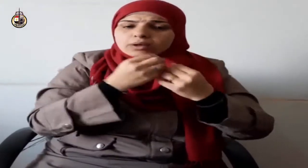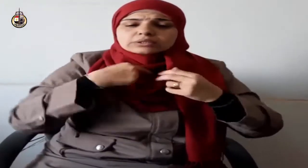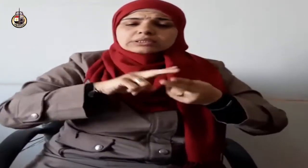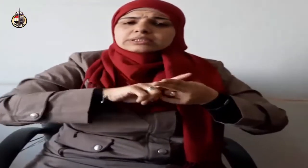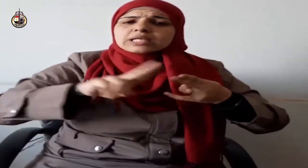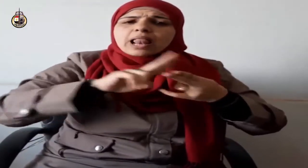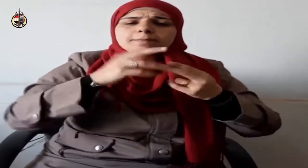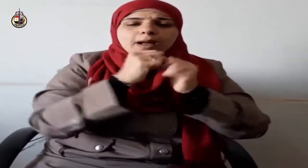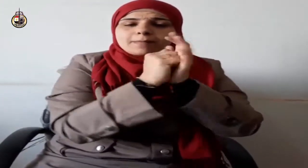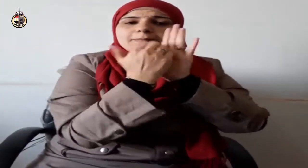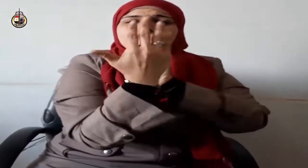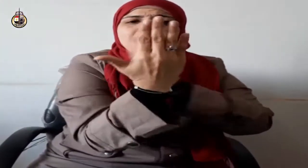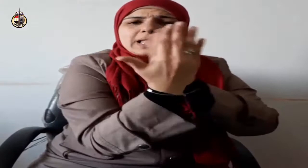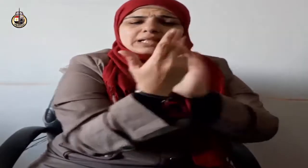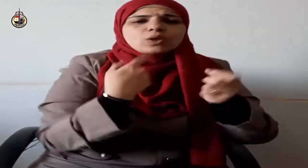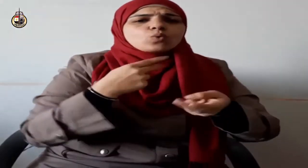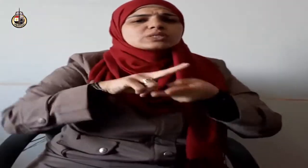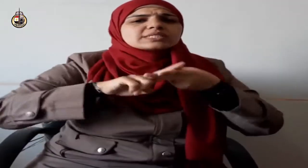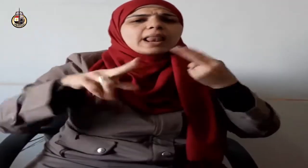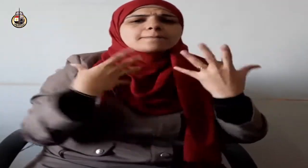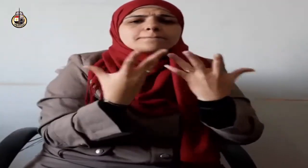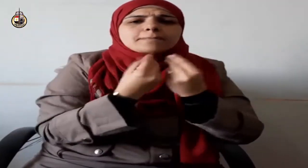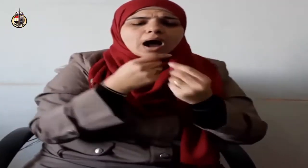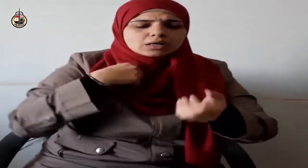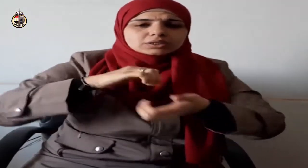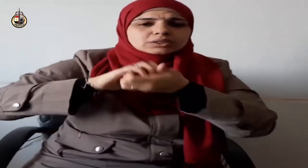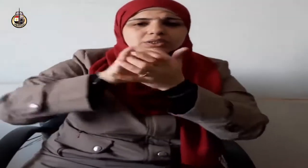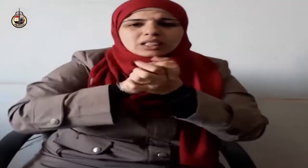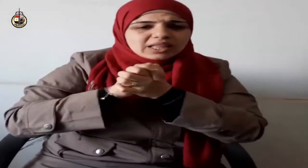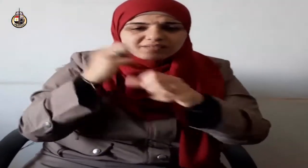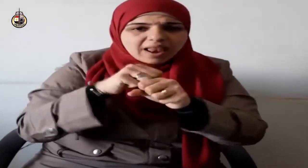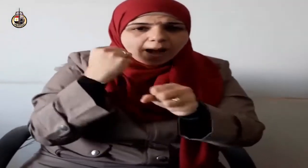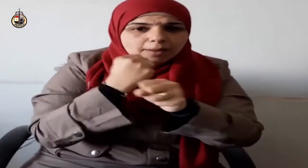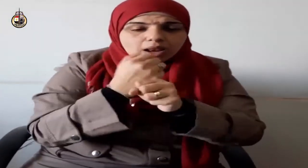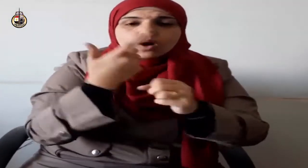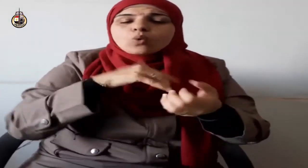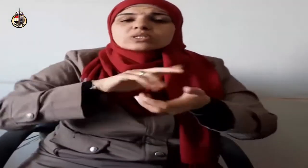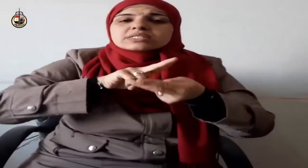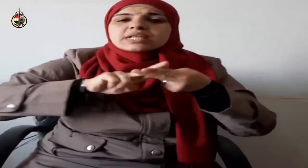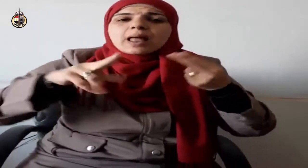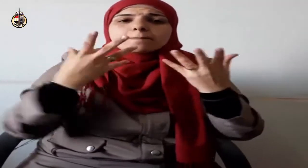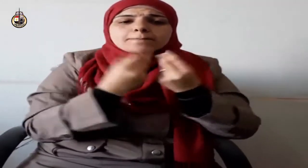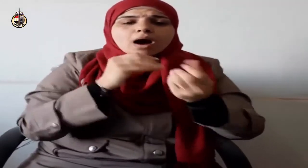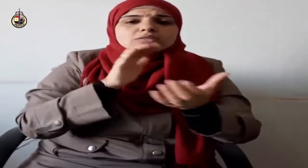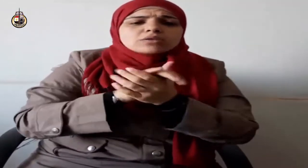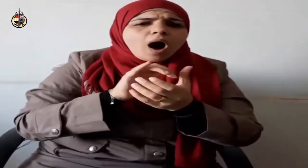ويجتنبون نهيه جل وعلا ويقفون عند حده